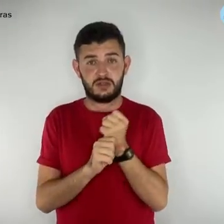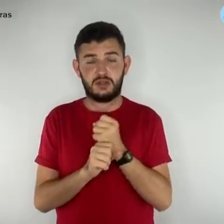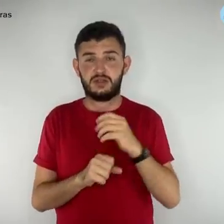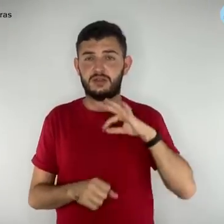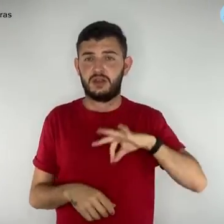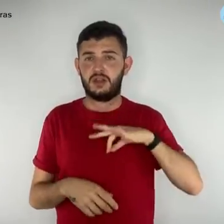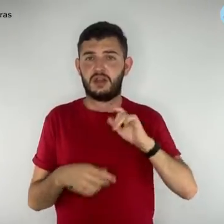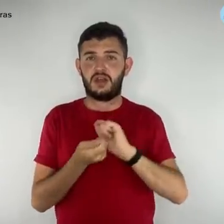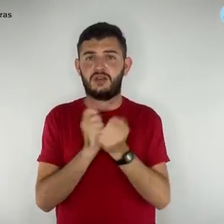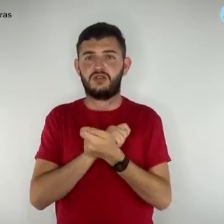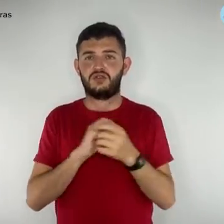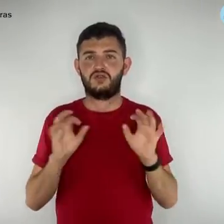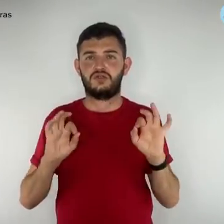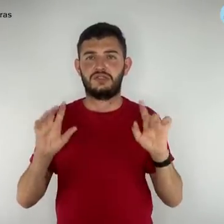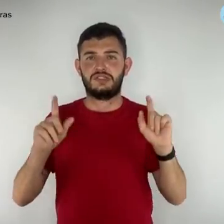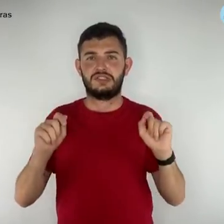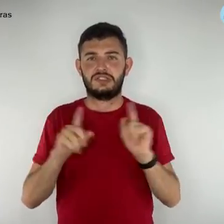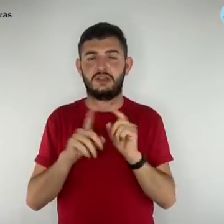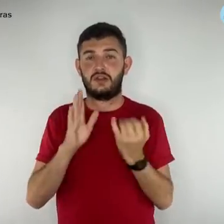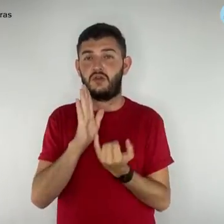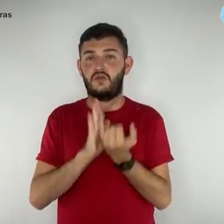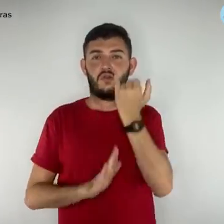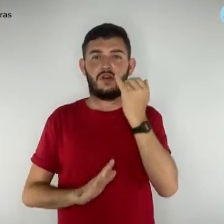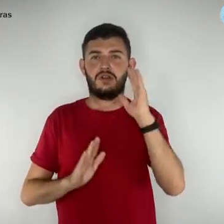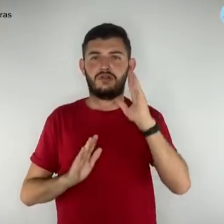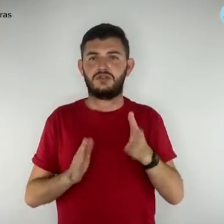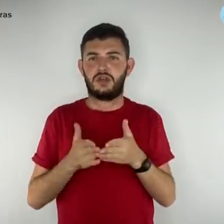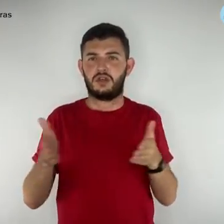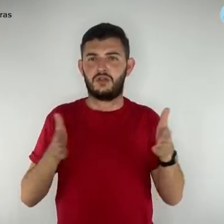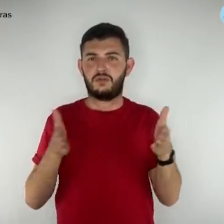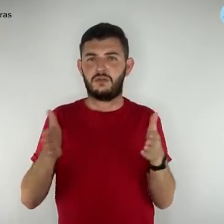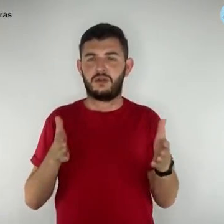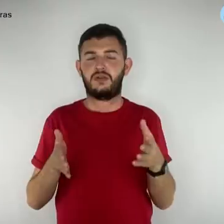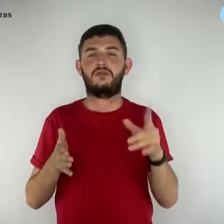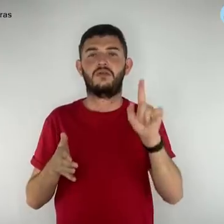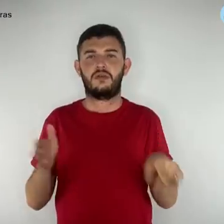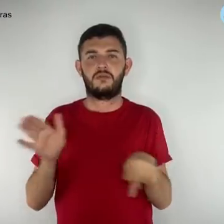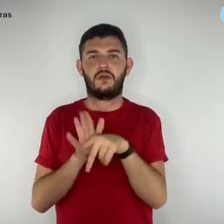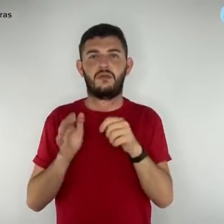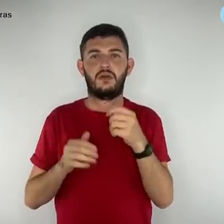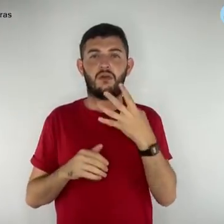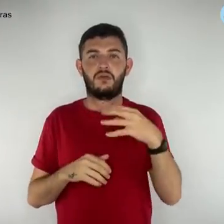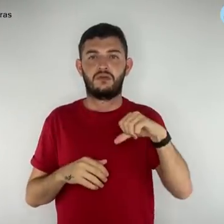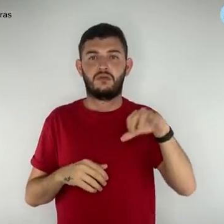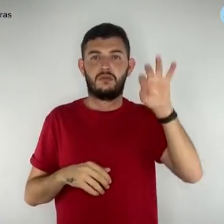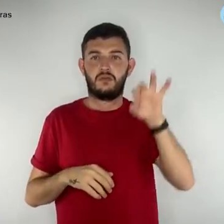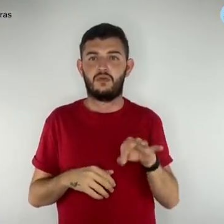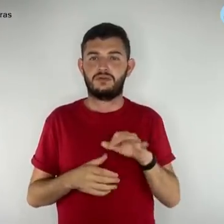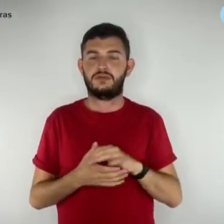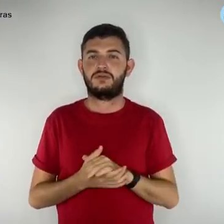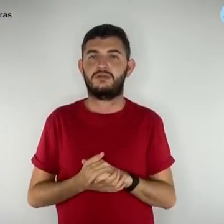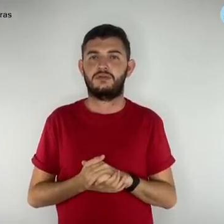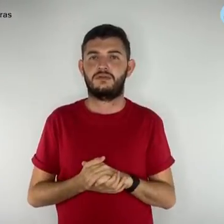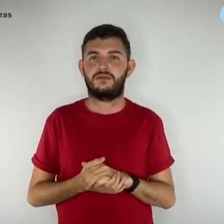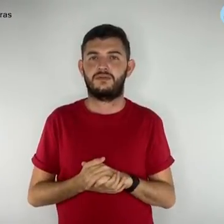reajuste e a inflação acumulada no período é de 49%. Os